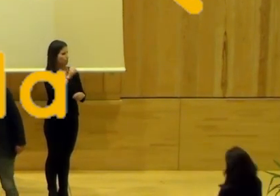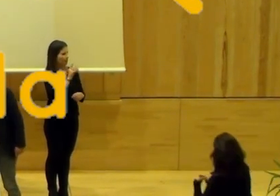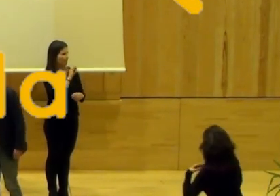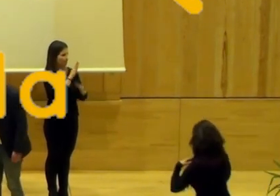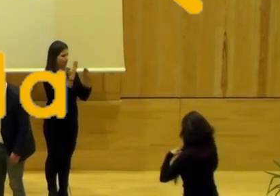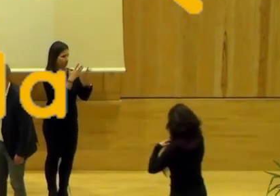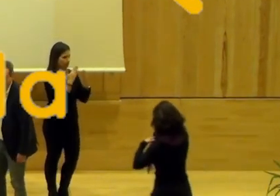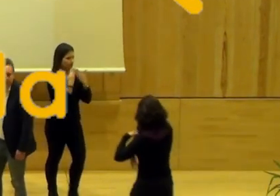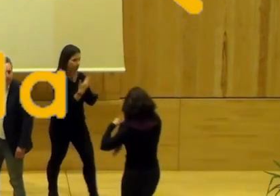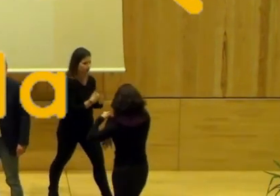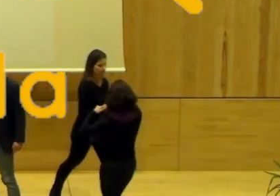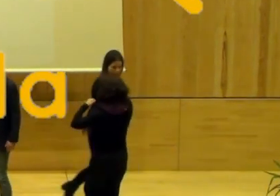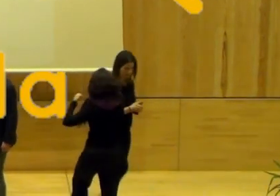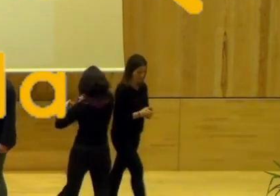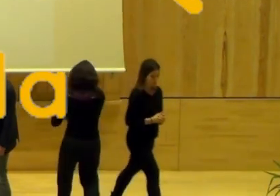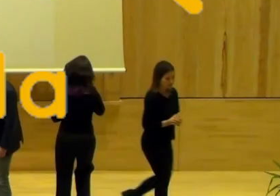Aplausos.